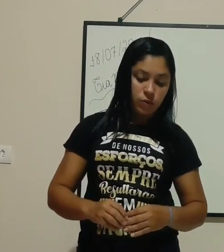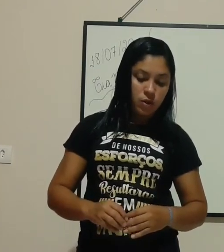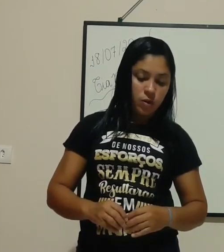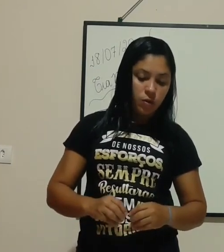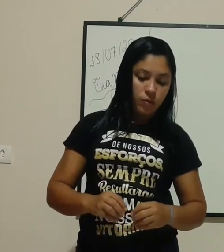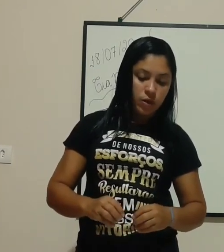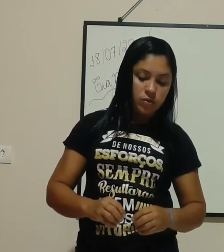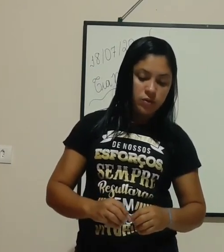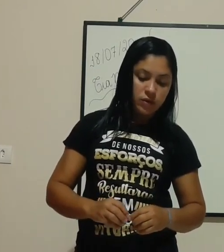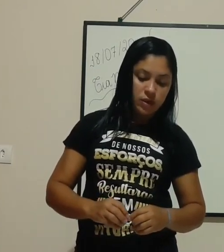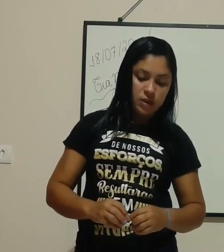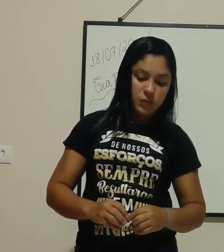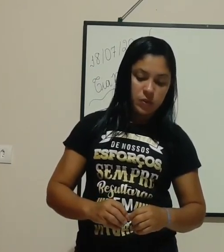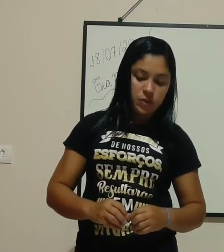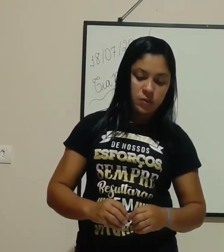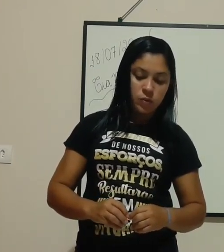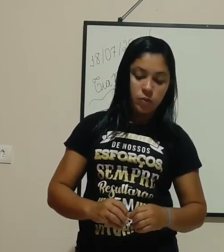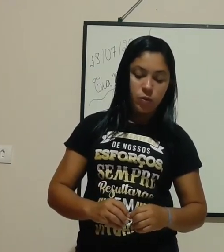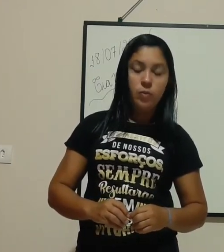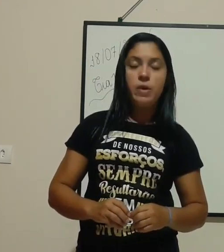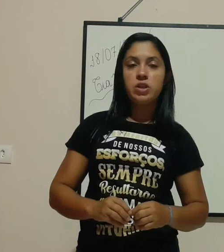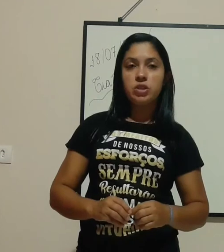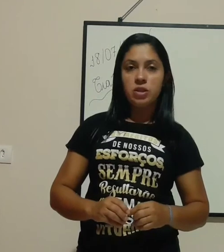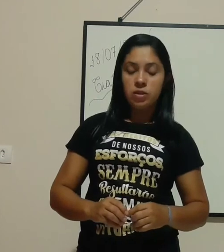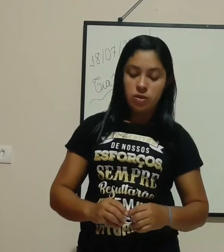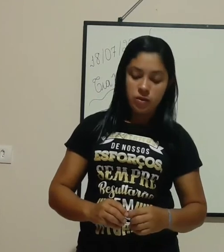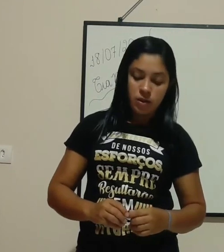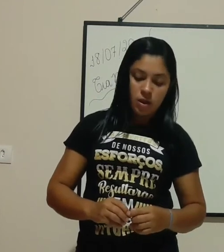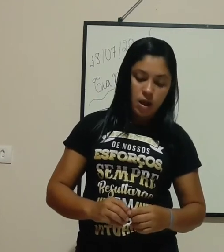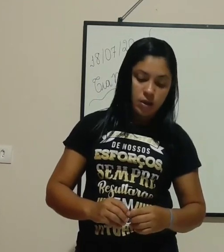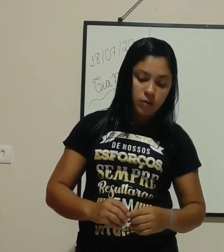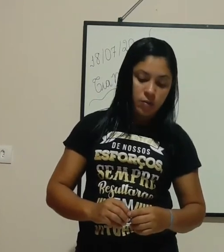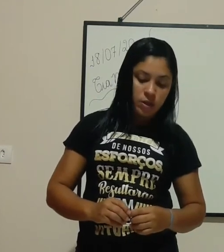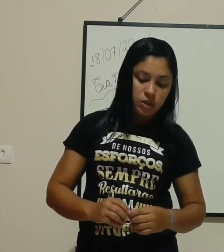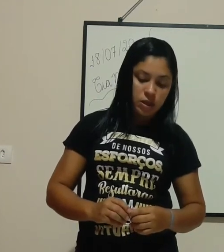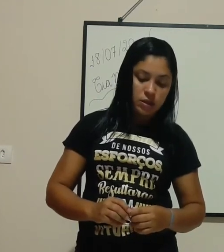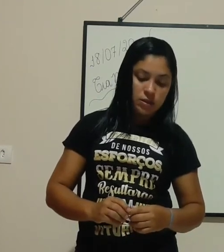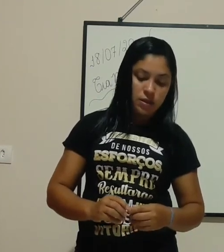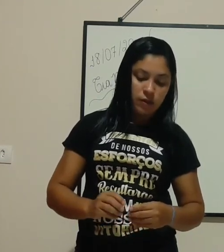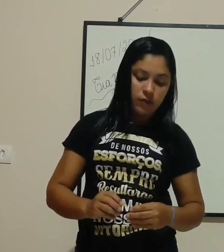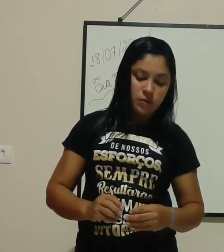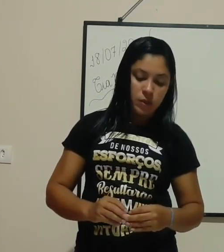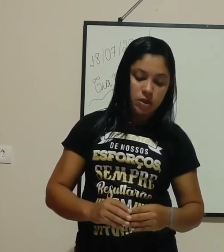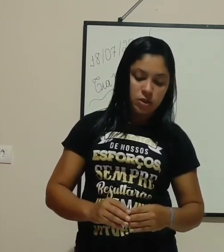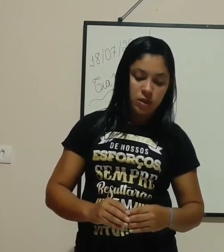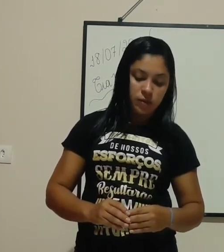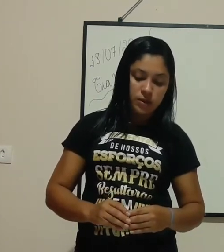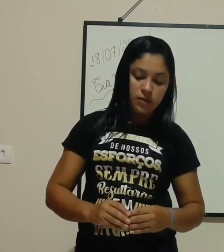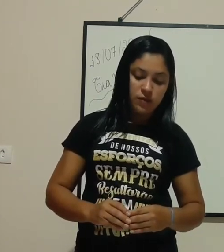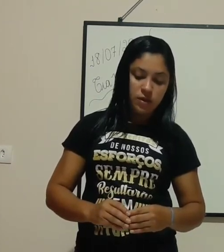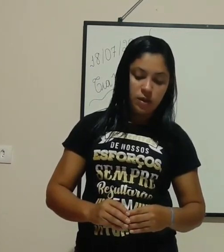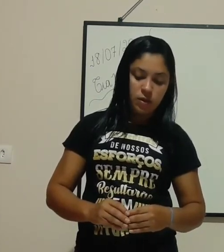o modo de vida das pessoas mudou bastante. Atualmente a eletricidade faz parte da nossa vida e